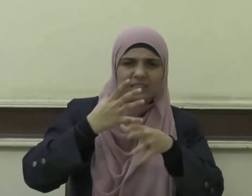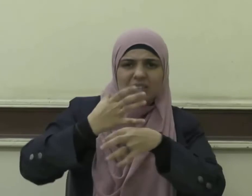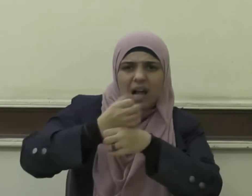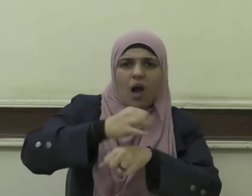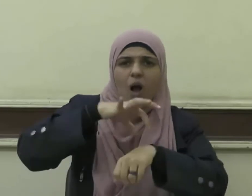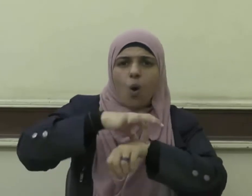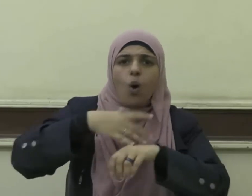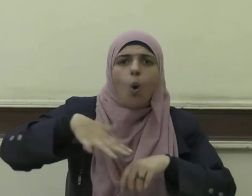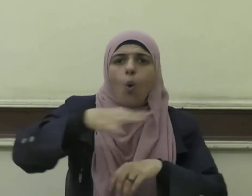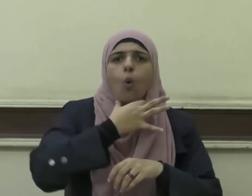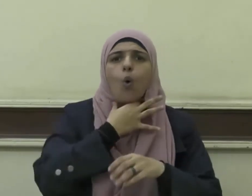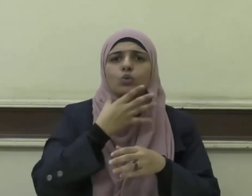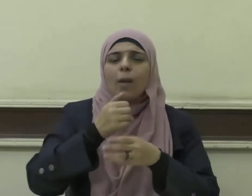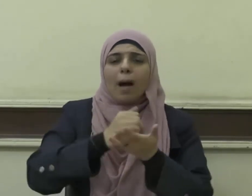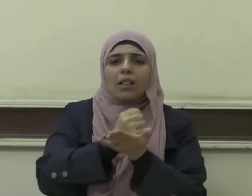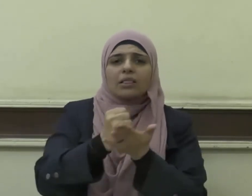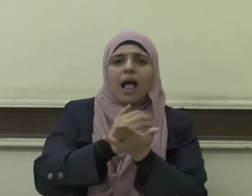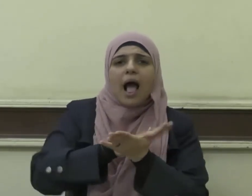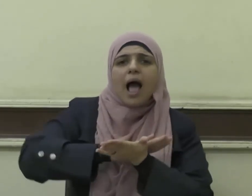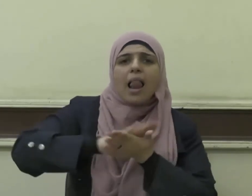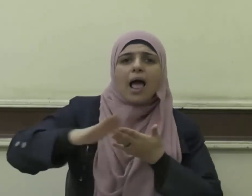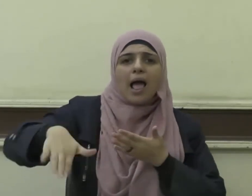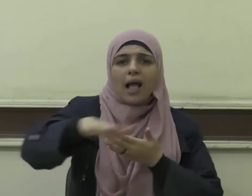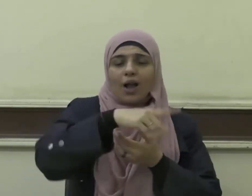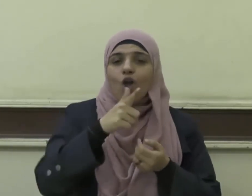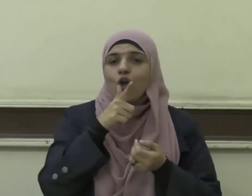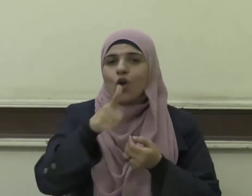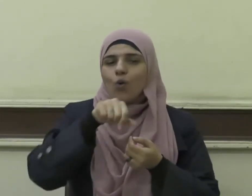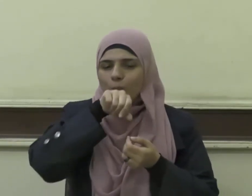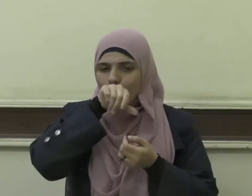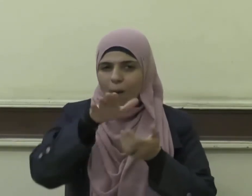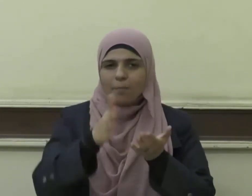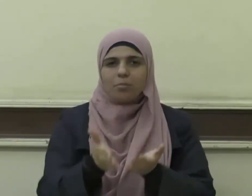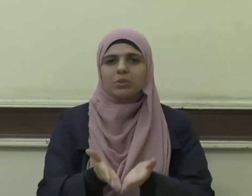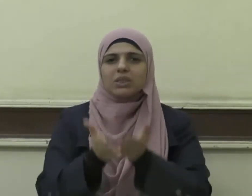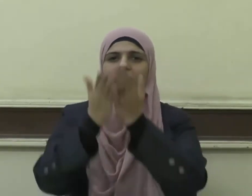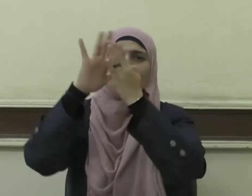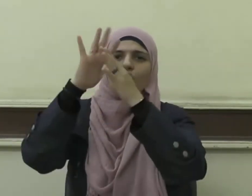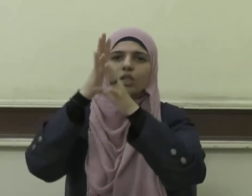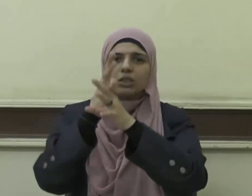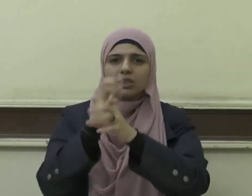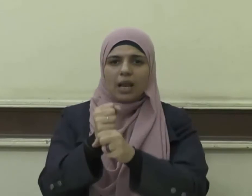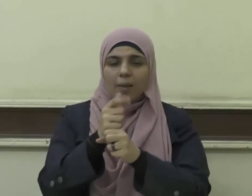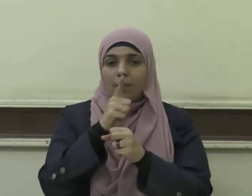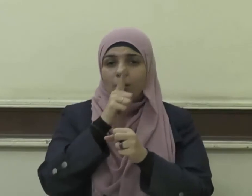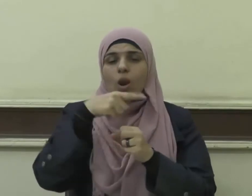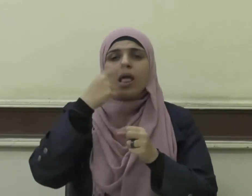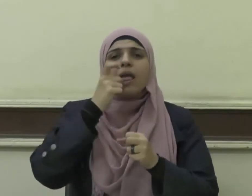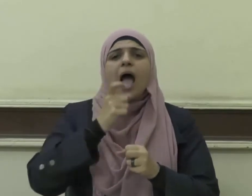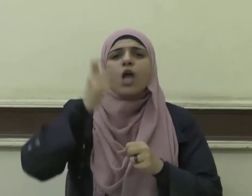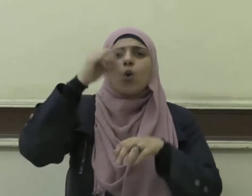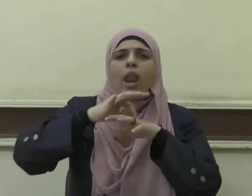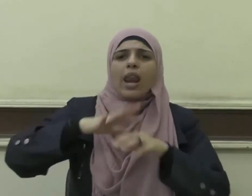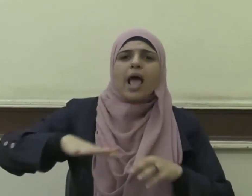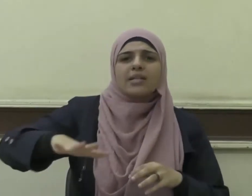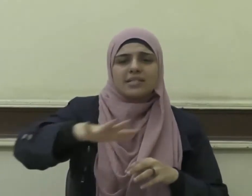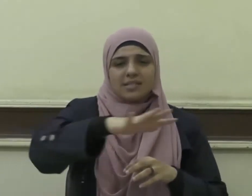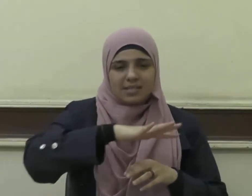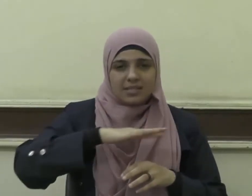هلاك الأمم يقول نبينا صلى الله عليه وسلم يا أيها الناس إياكم